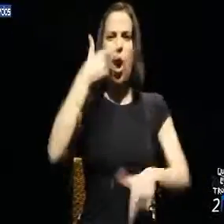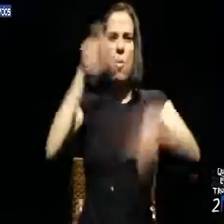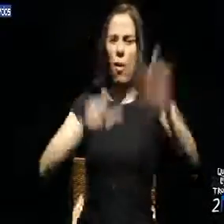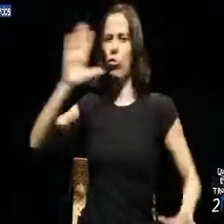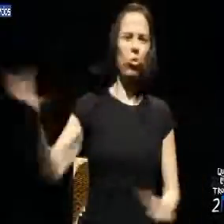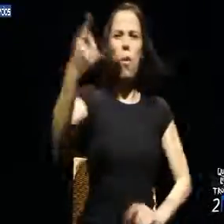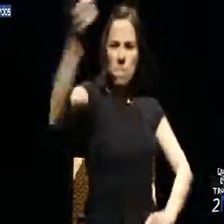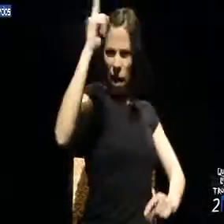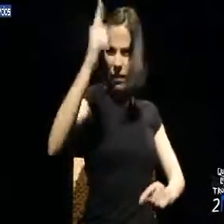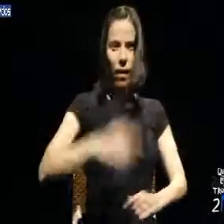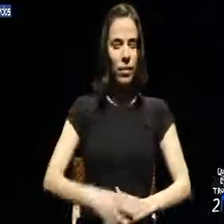povo é quem mais ordena.